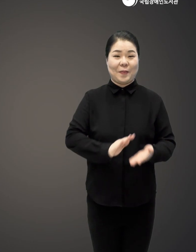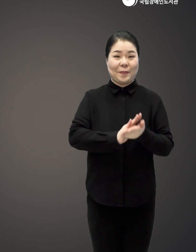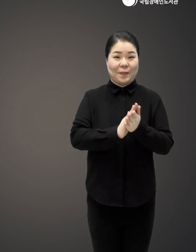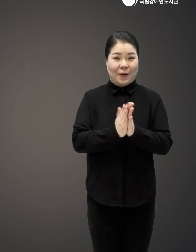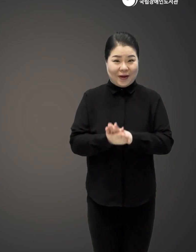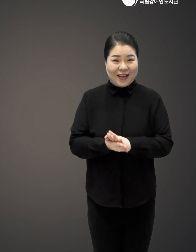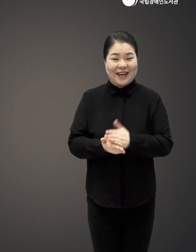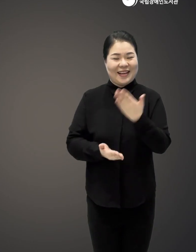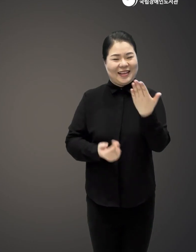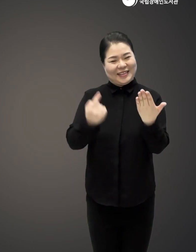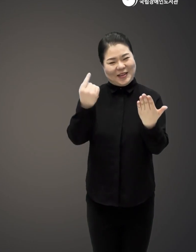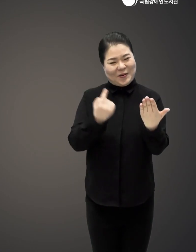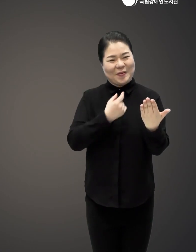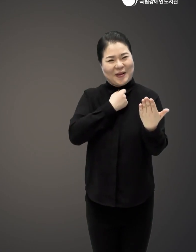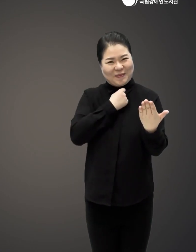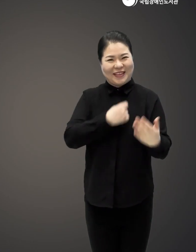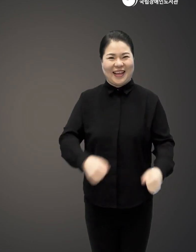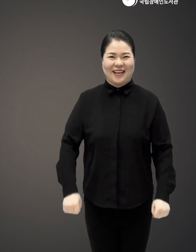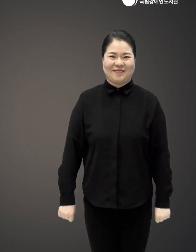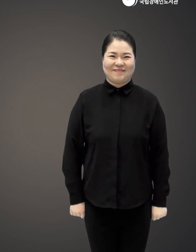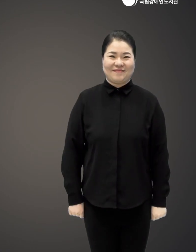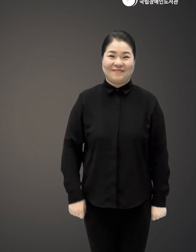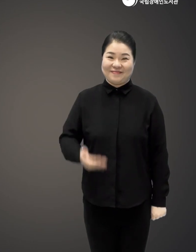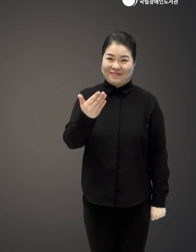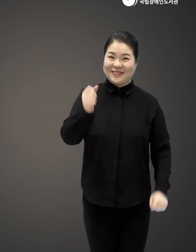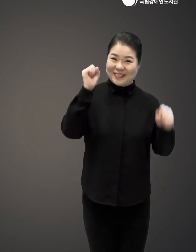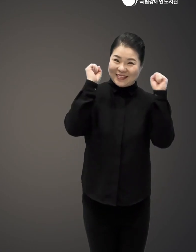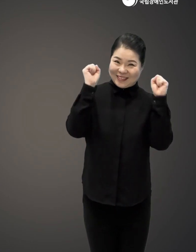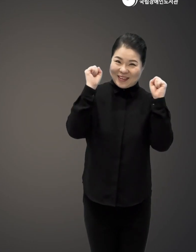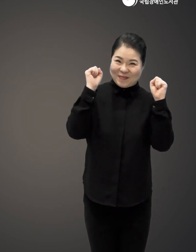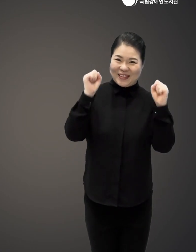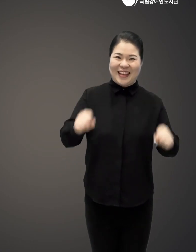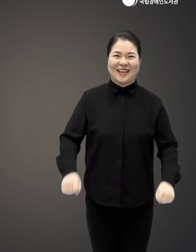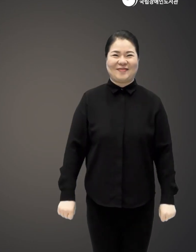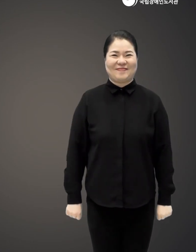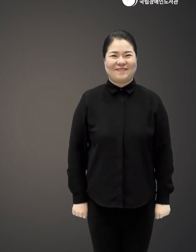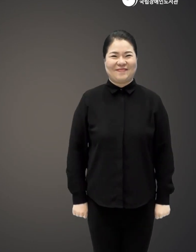찾아올 수 있기를 바랍니다 당신을 응원합니다